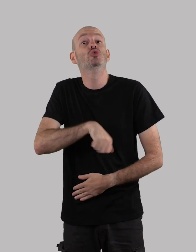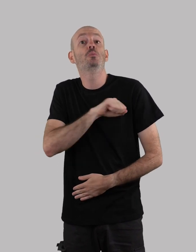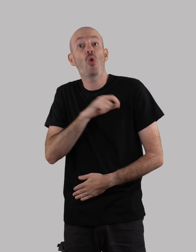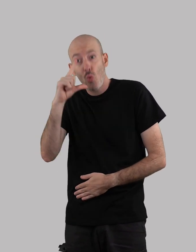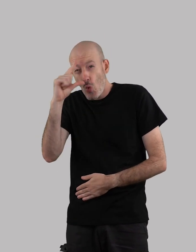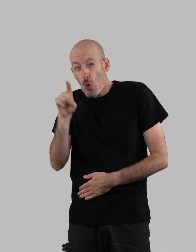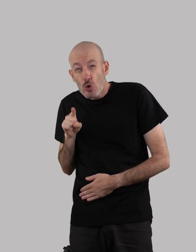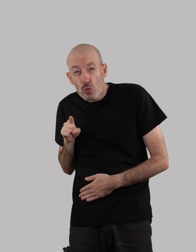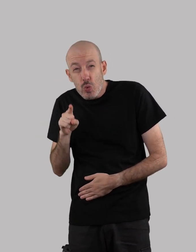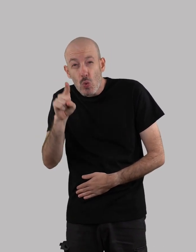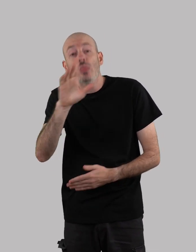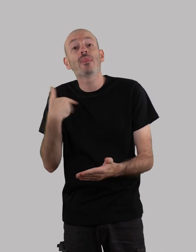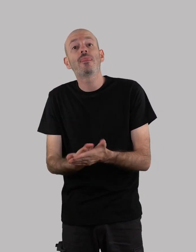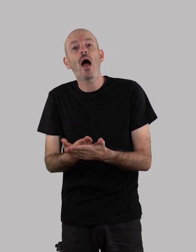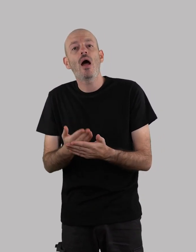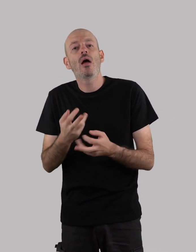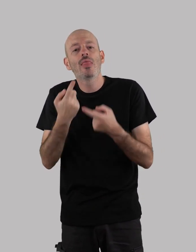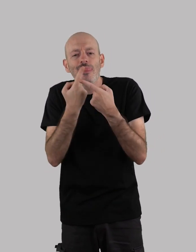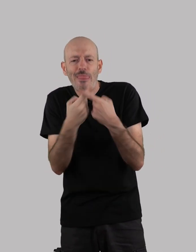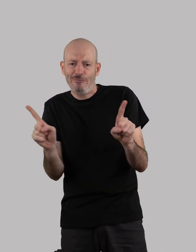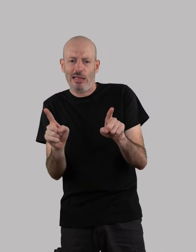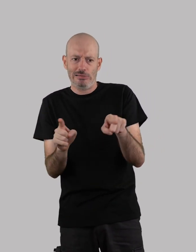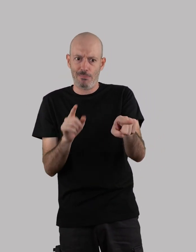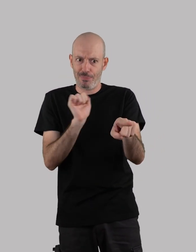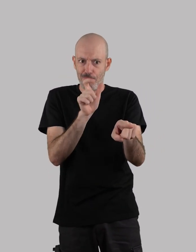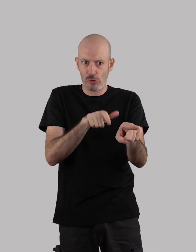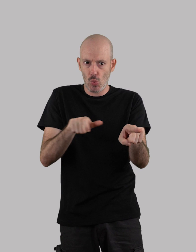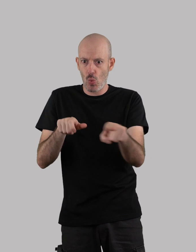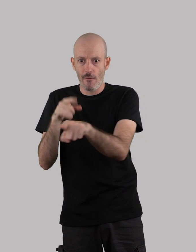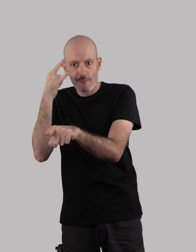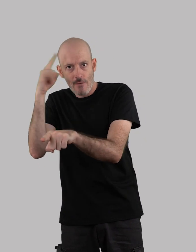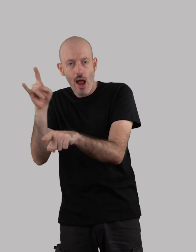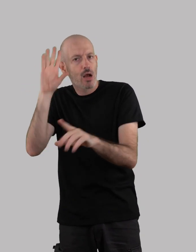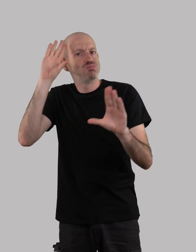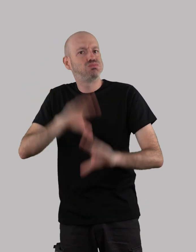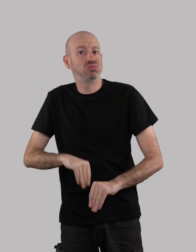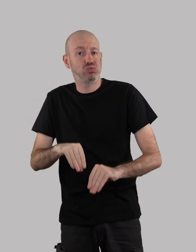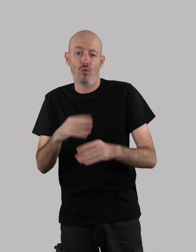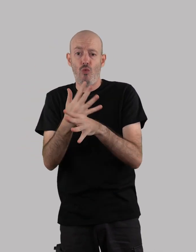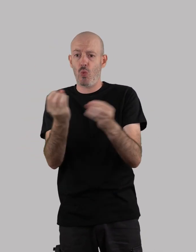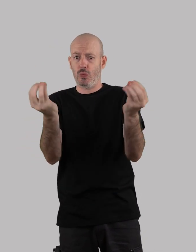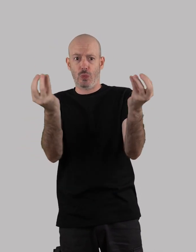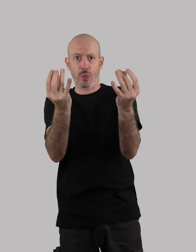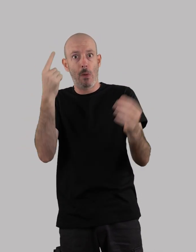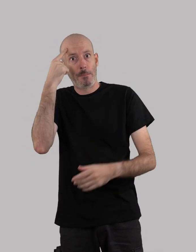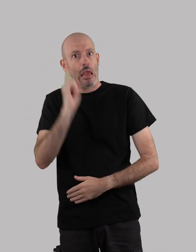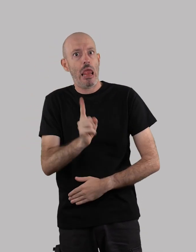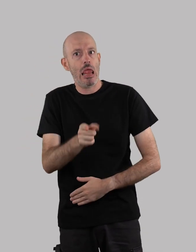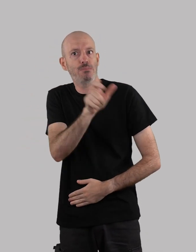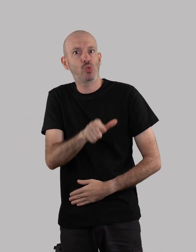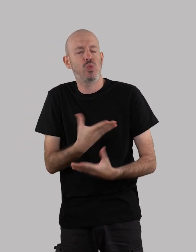Os espanhóis estavam ao longe. Não conseguiram distinguir as vacas dos homens e pensaram que se tratava de um exército.